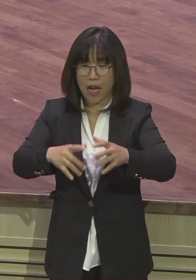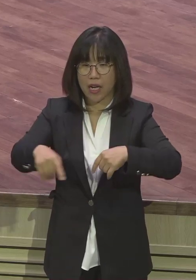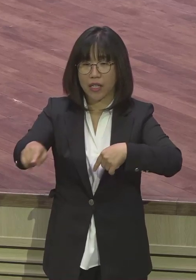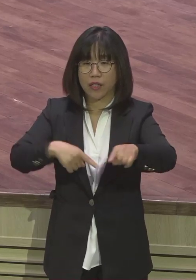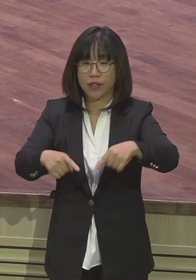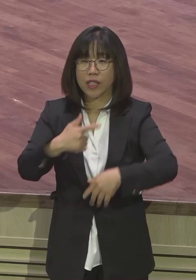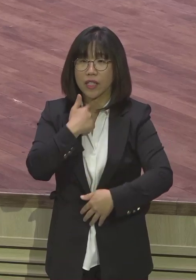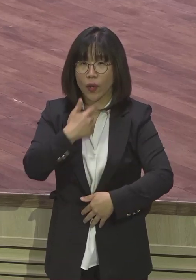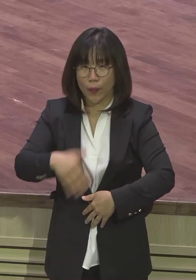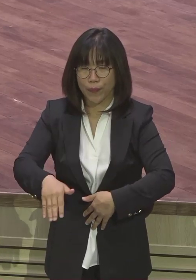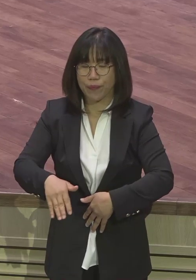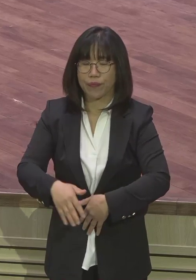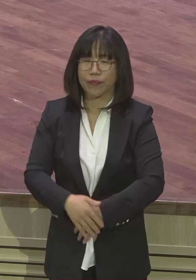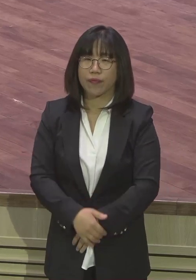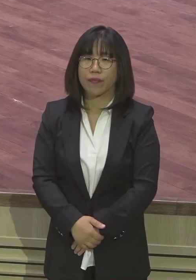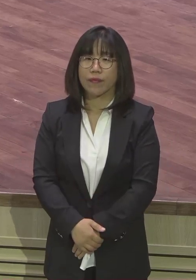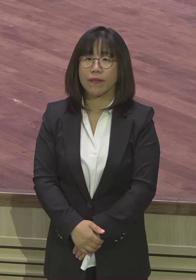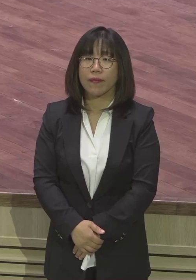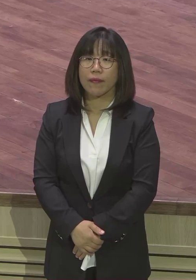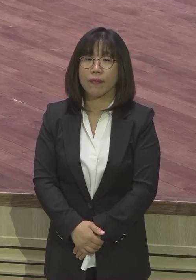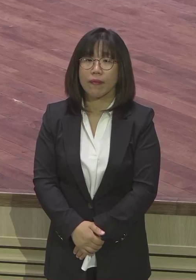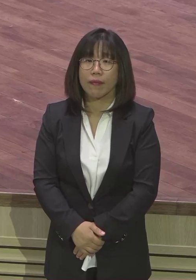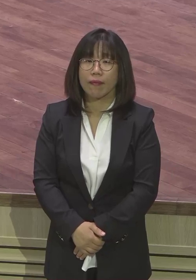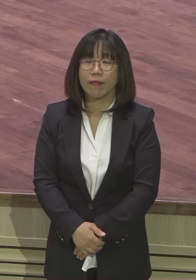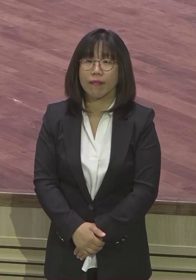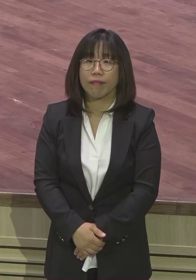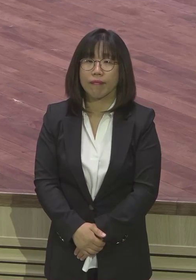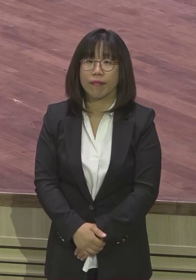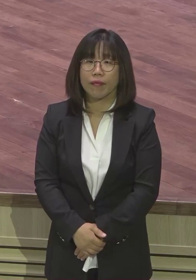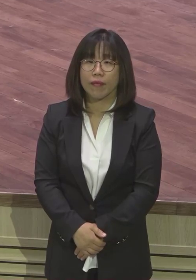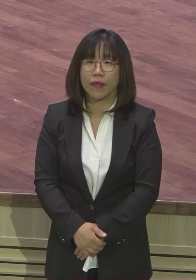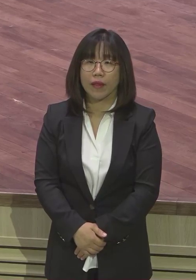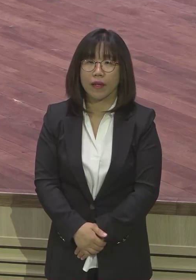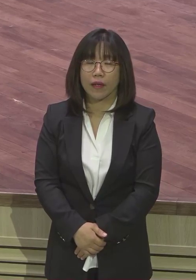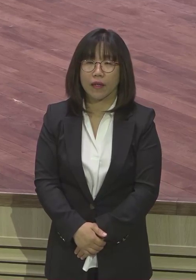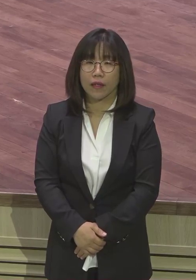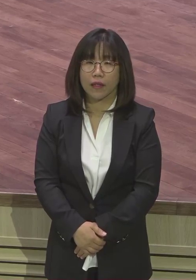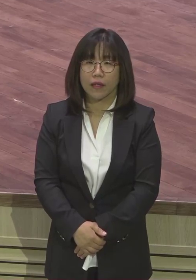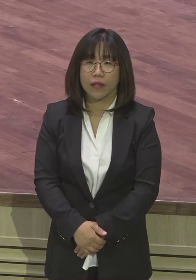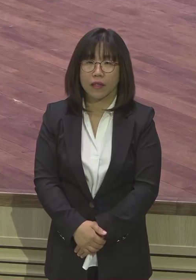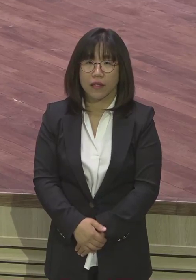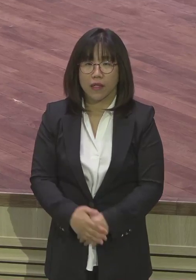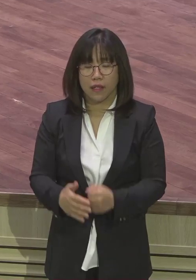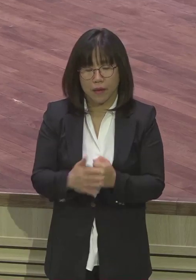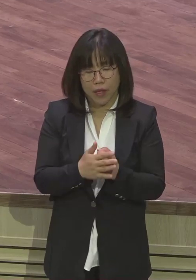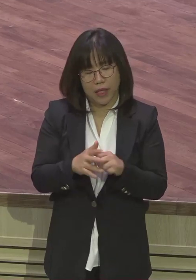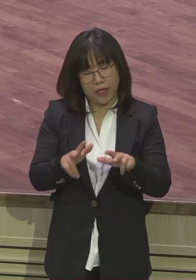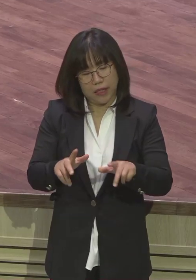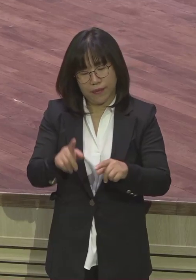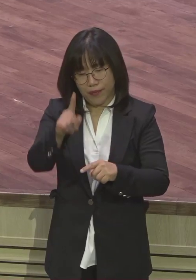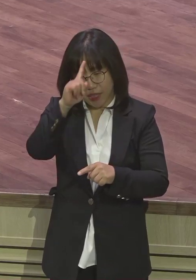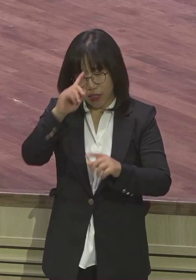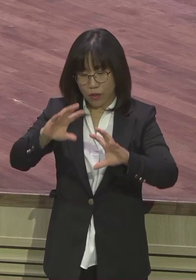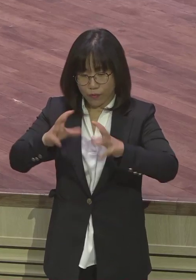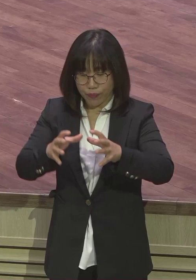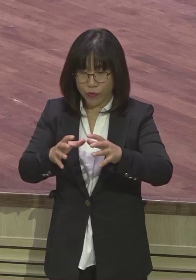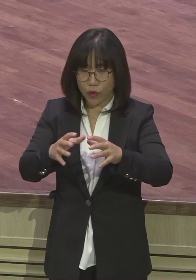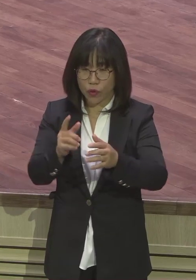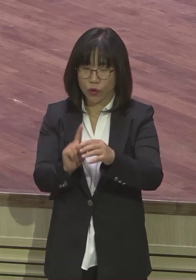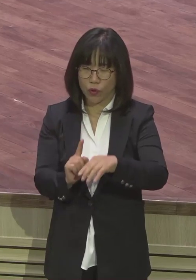이게 잘 못한다 아니에요. 아예 능력 자체가 없다. 이게 보통 문제가 아니에요. 지금.